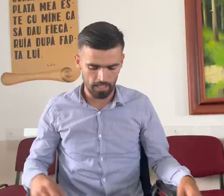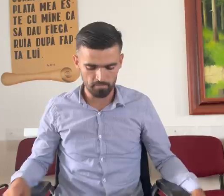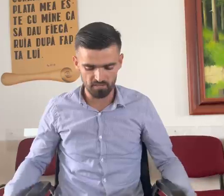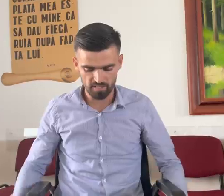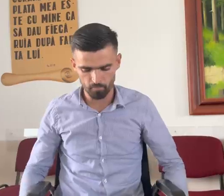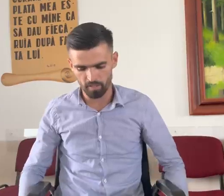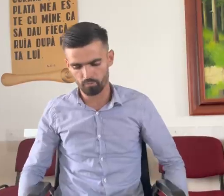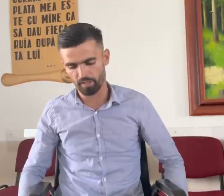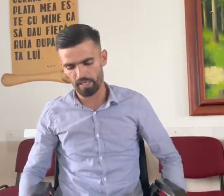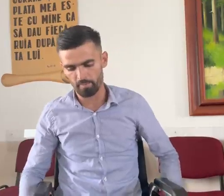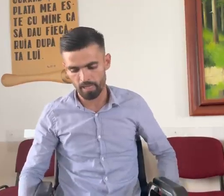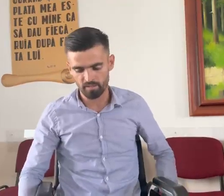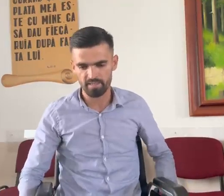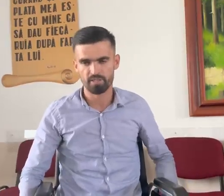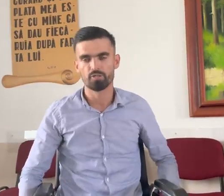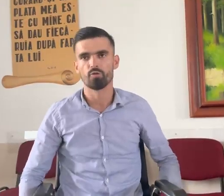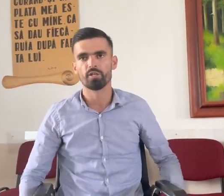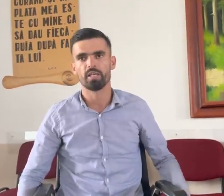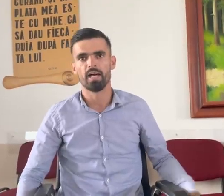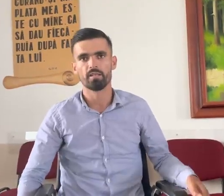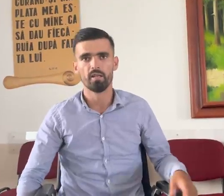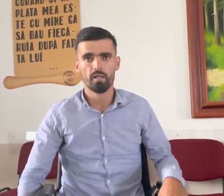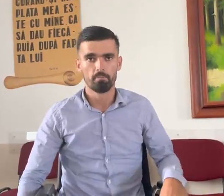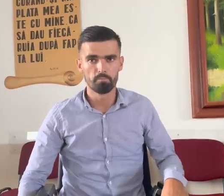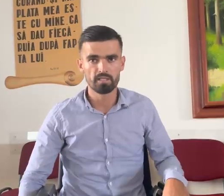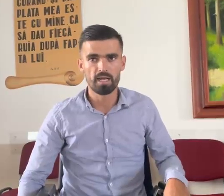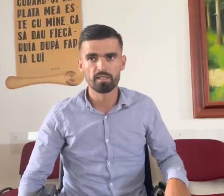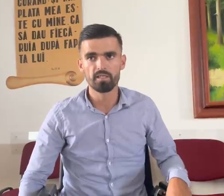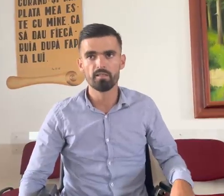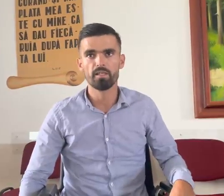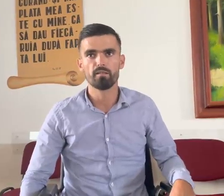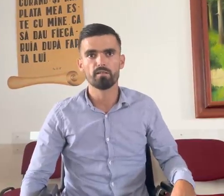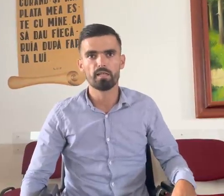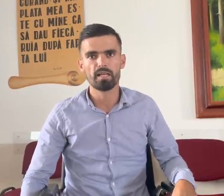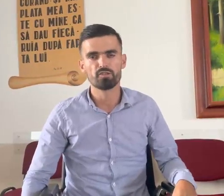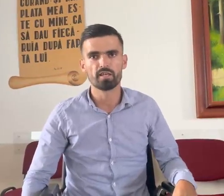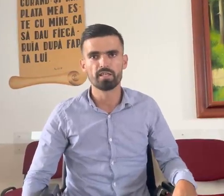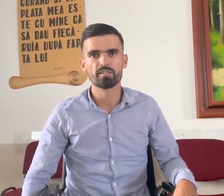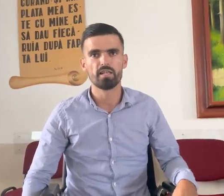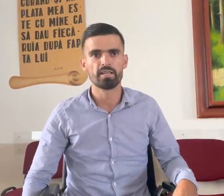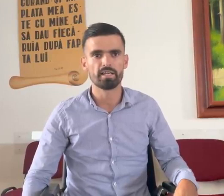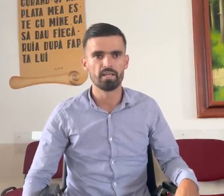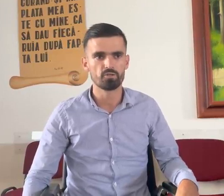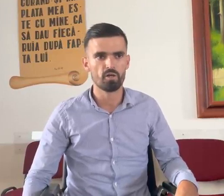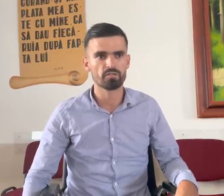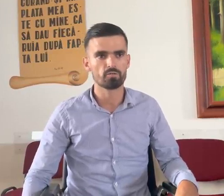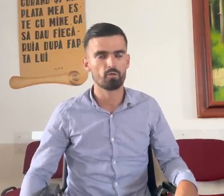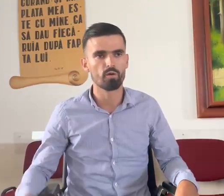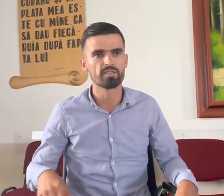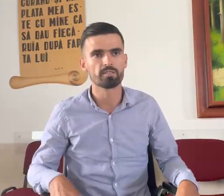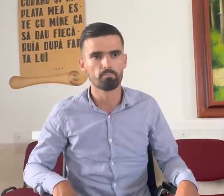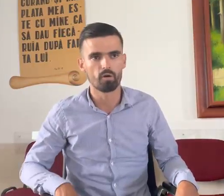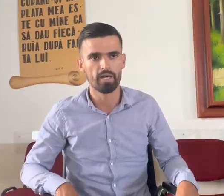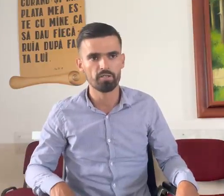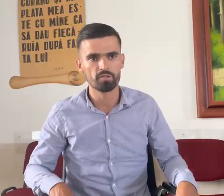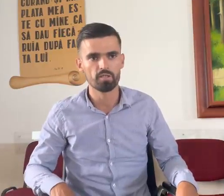Am să vă spun mărturia mea, am 32 de ani, mă trag din la Certeze, la Negrești, eu azi locuiesc în Borlești,